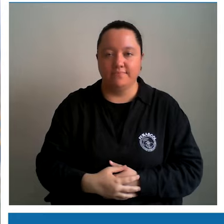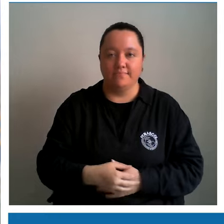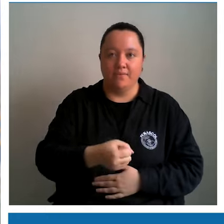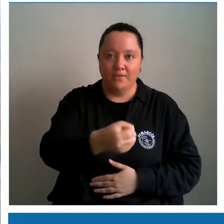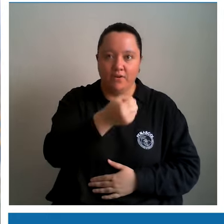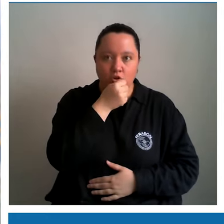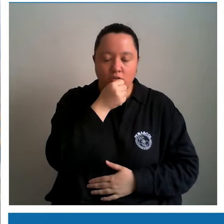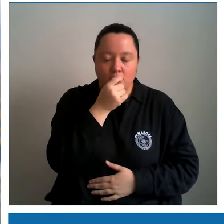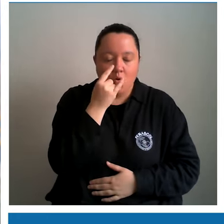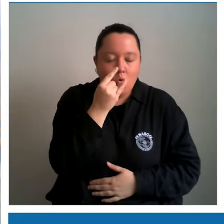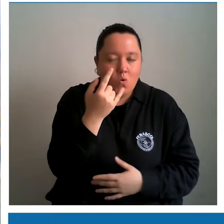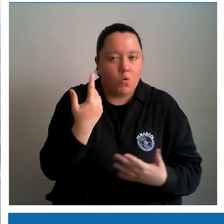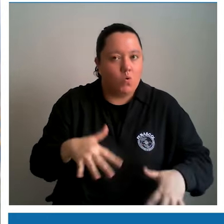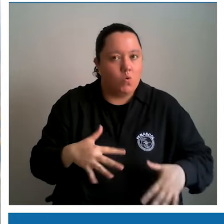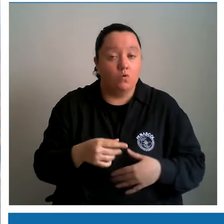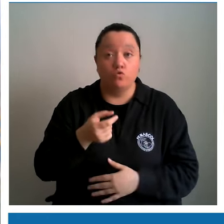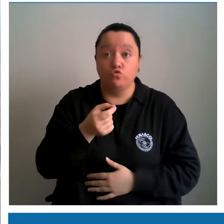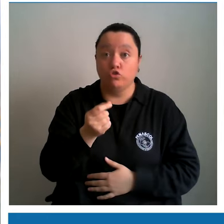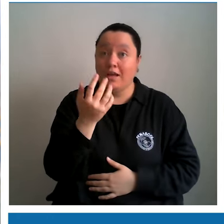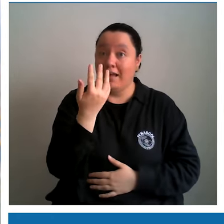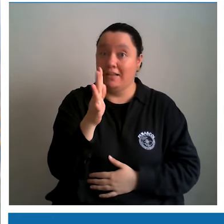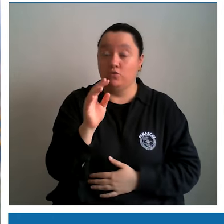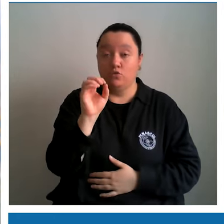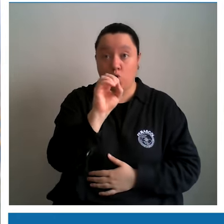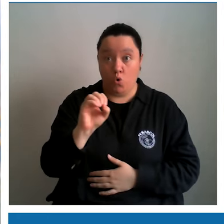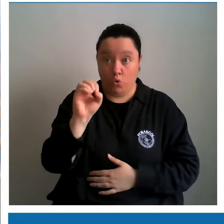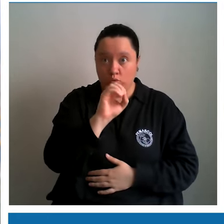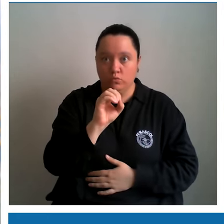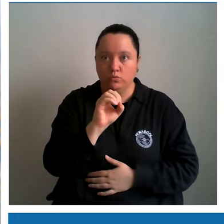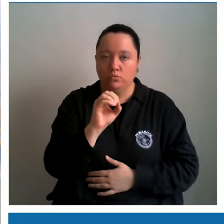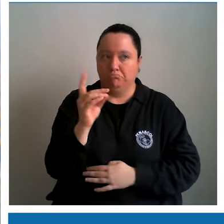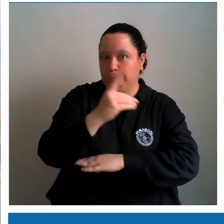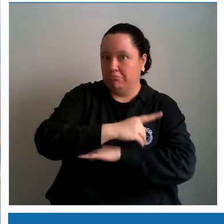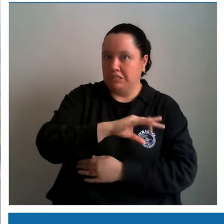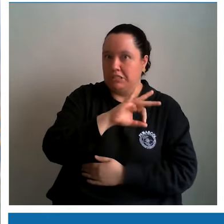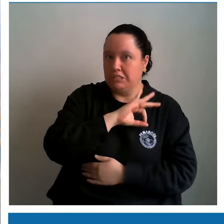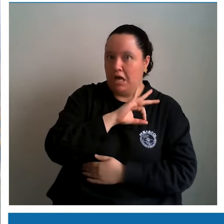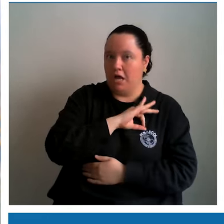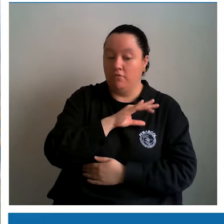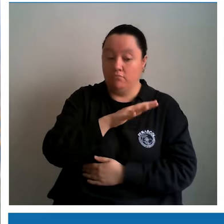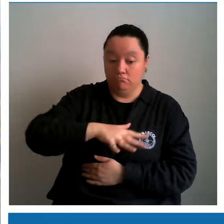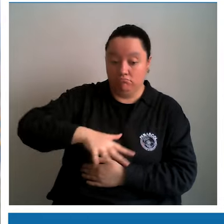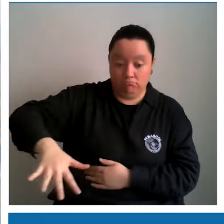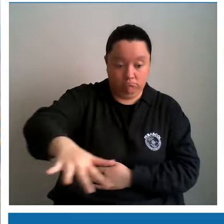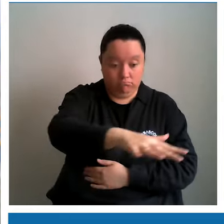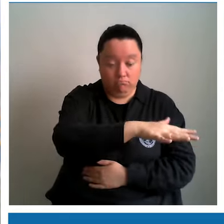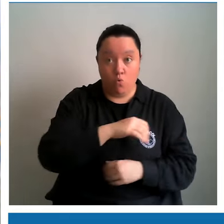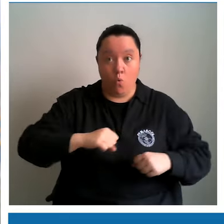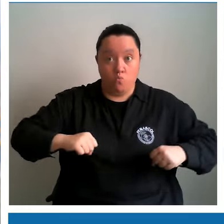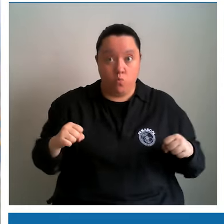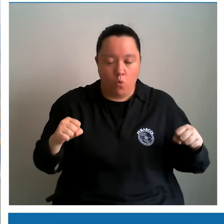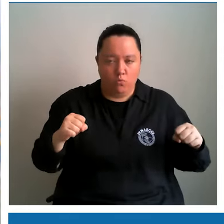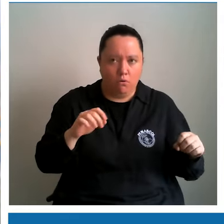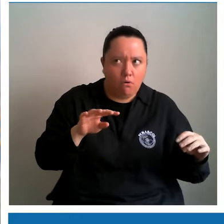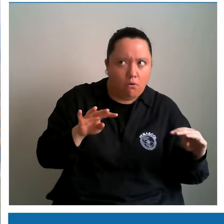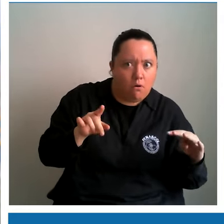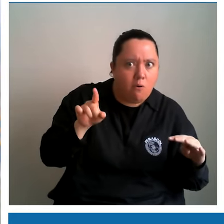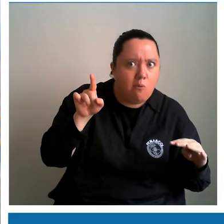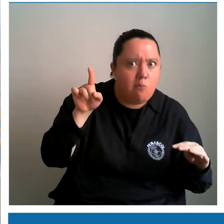Hay una noticia muy interesante. El próximo 14 de octubre, sábado, seremos testigos en la ciudad de Bogotá